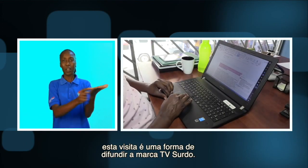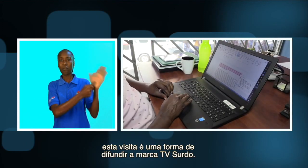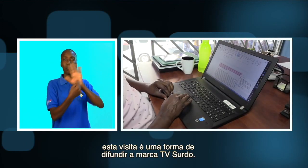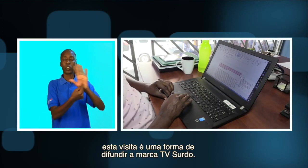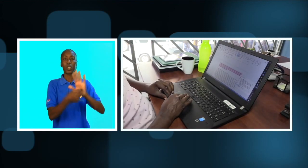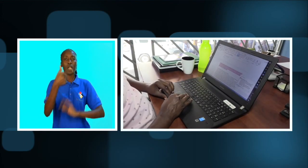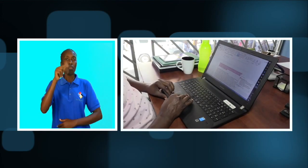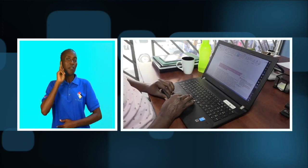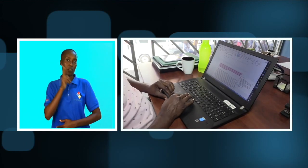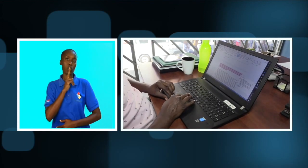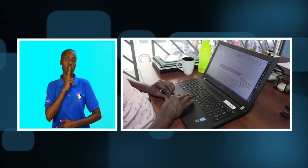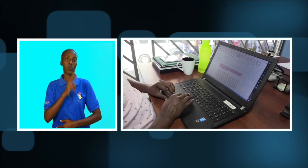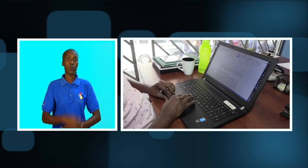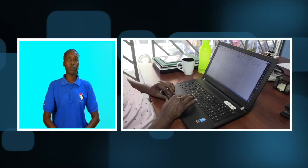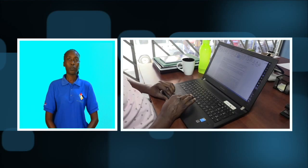TV Surdo.